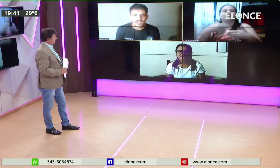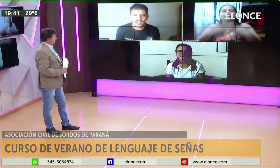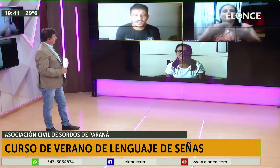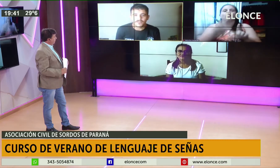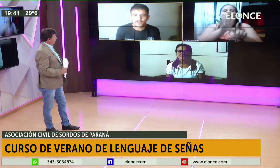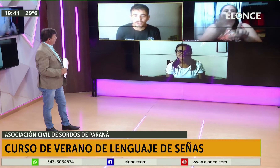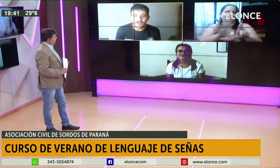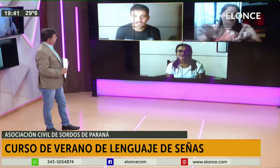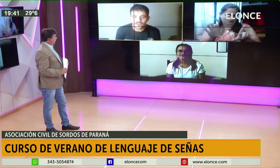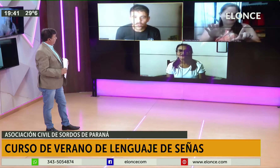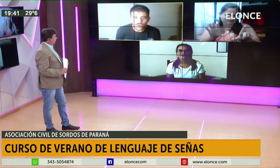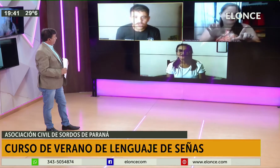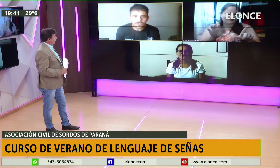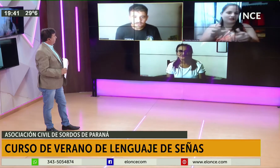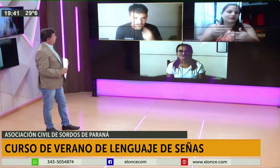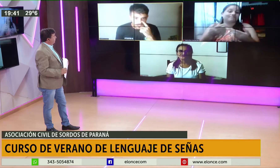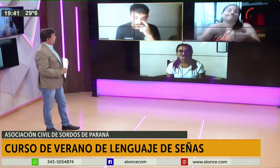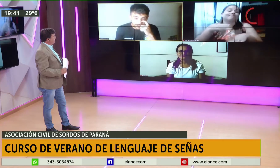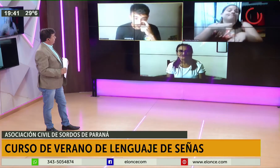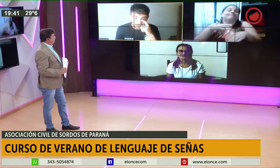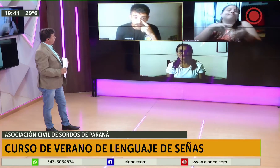Bueno, obviamente es un curso, va a ser virtual.